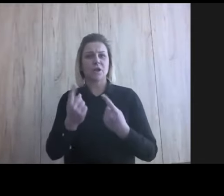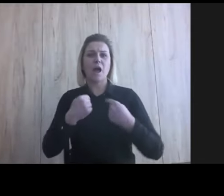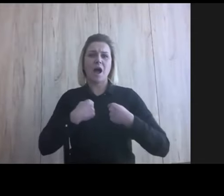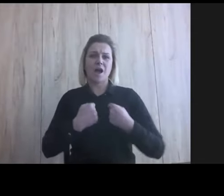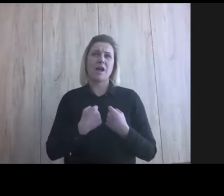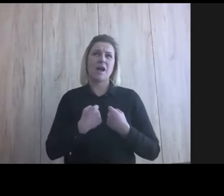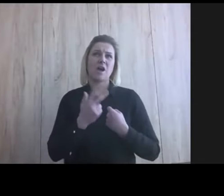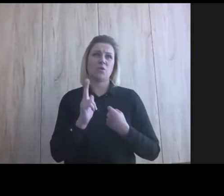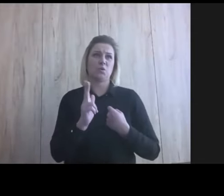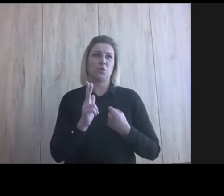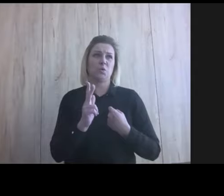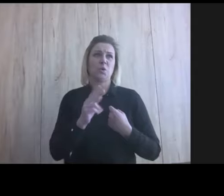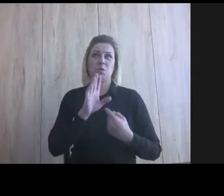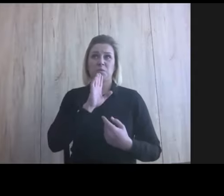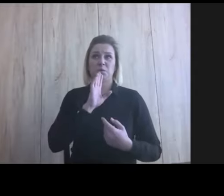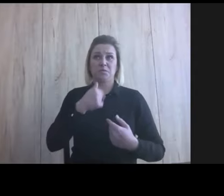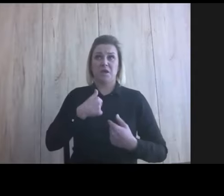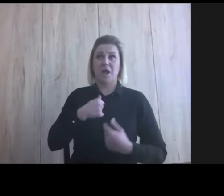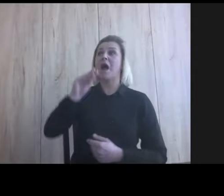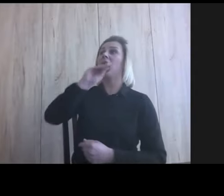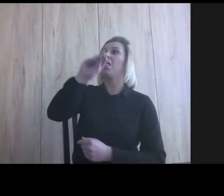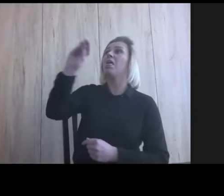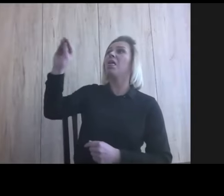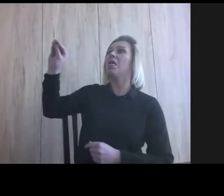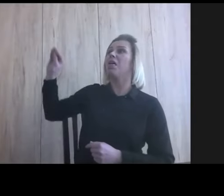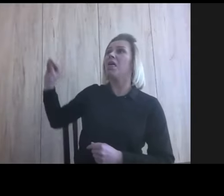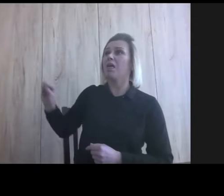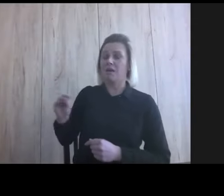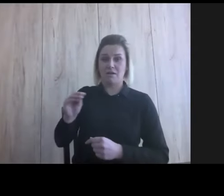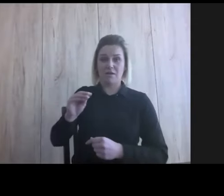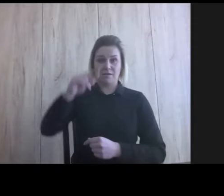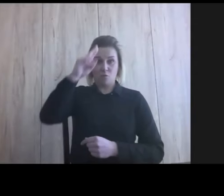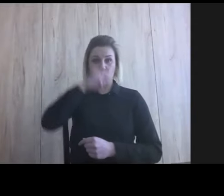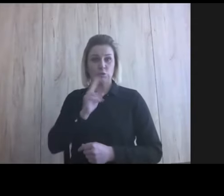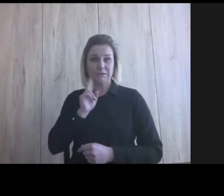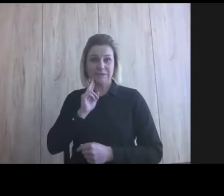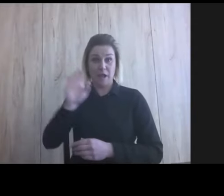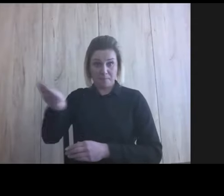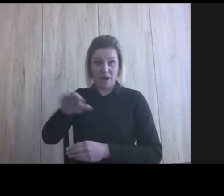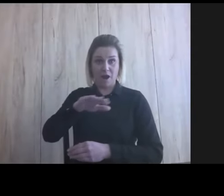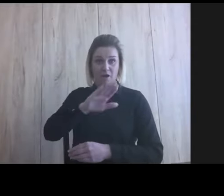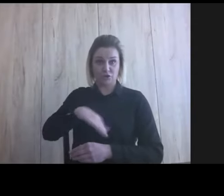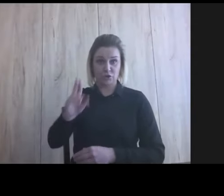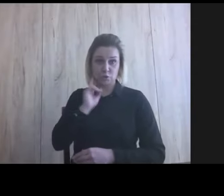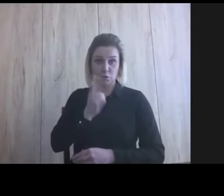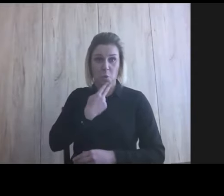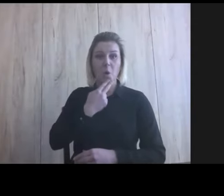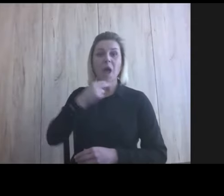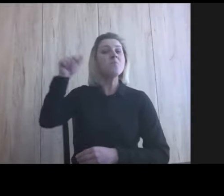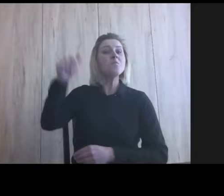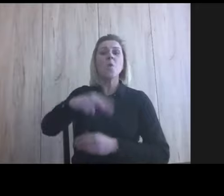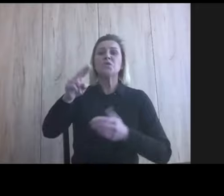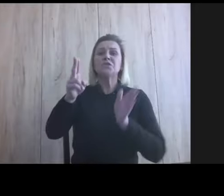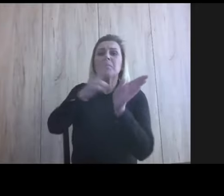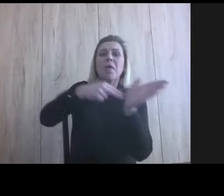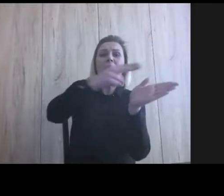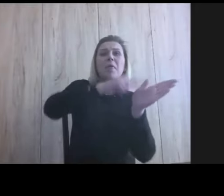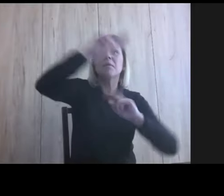mówić rodzicom głuchych dzieci, że macie oklejać swoje mieszkanie. No, nie wchodzi się z butami w czyjeś życie, ale